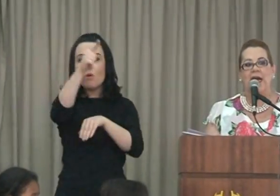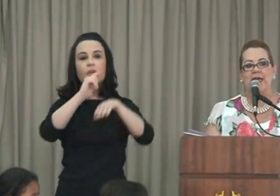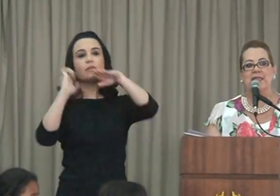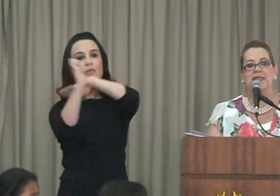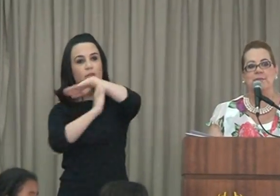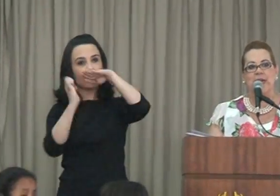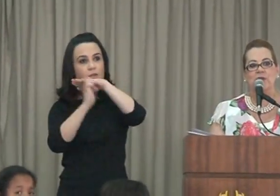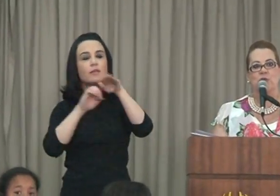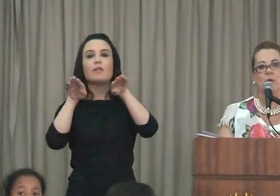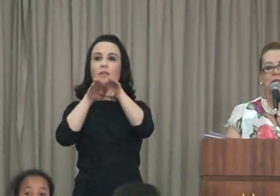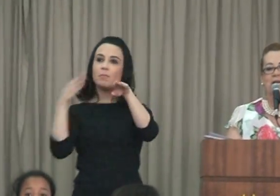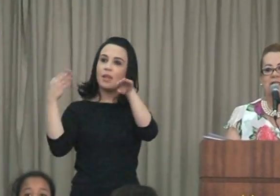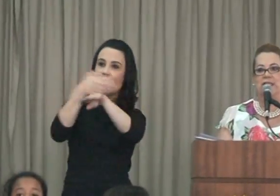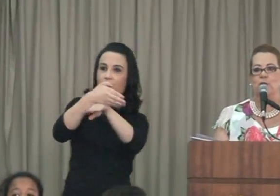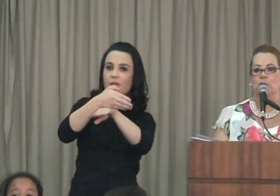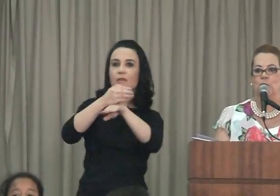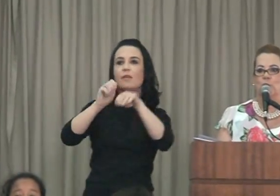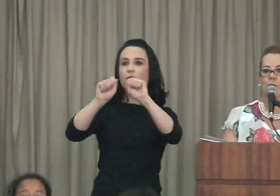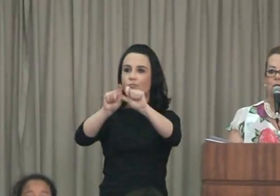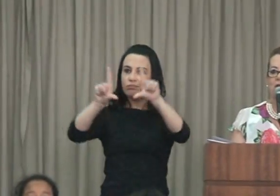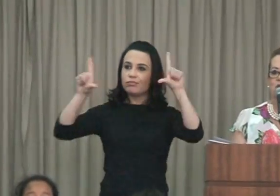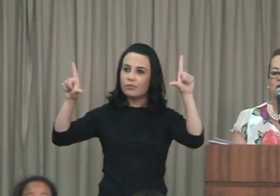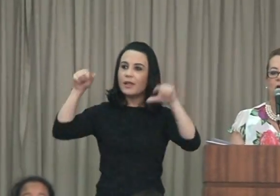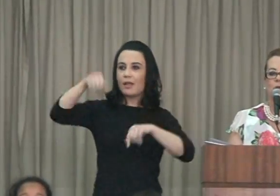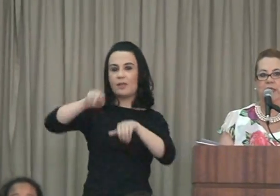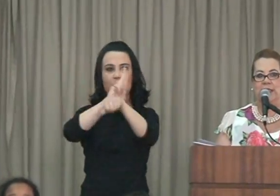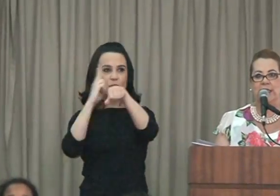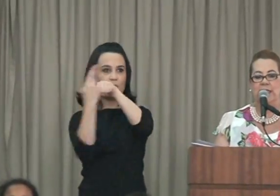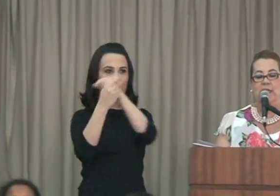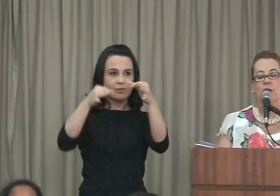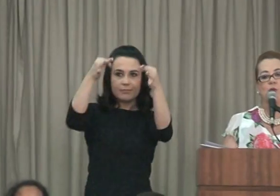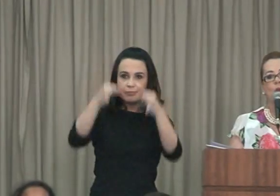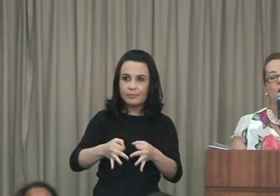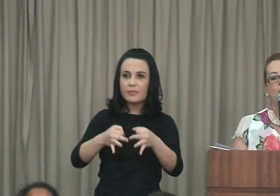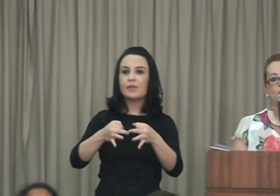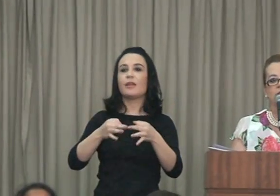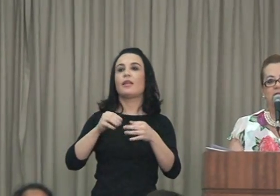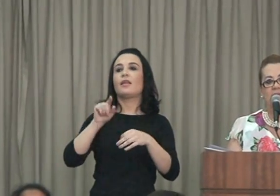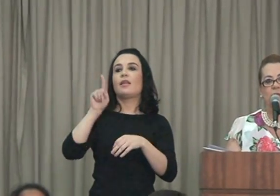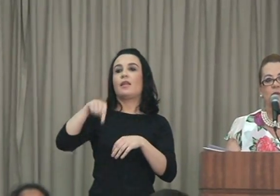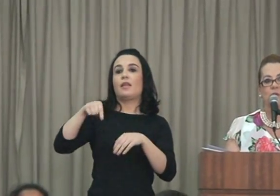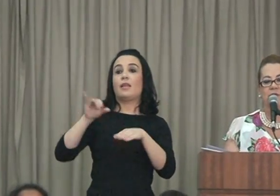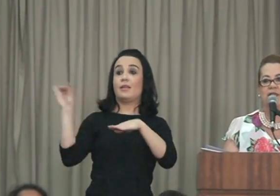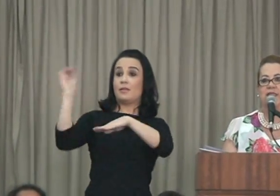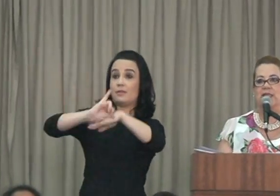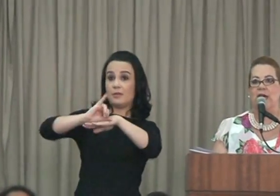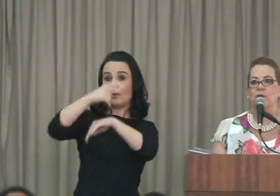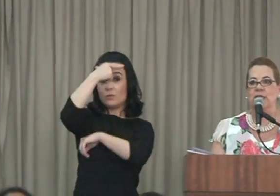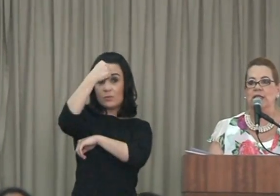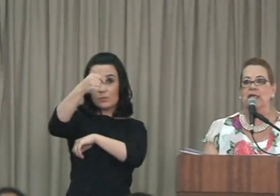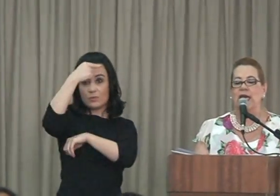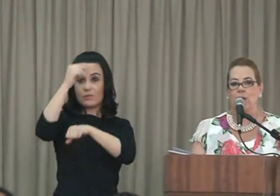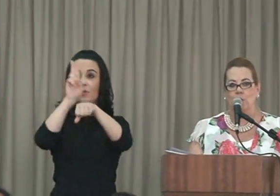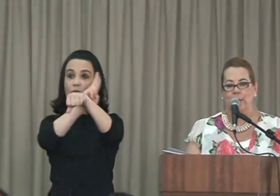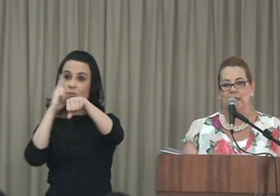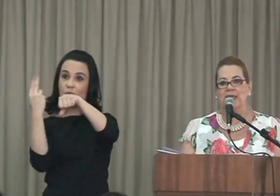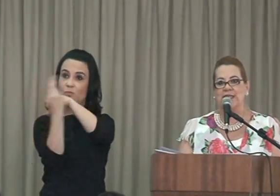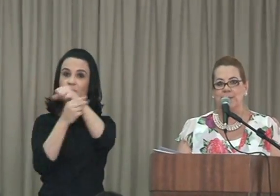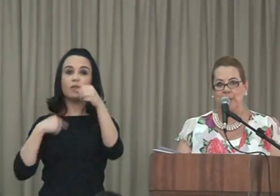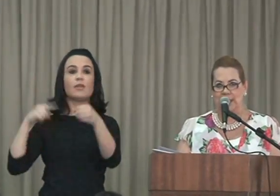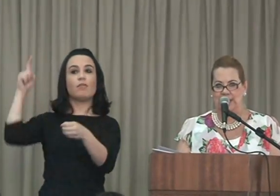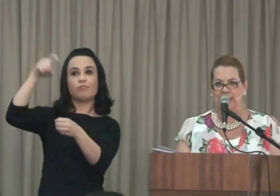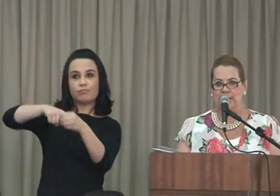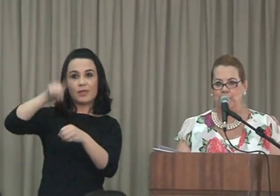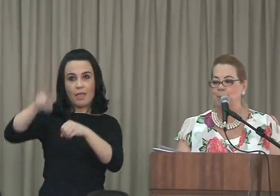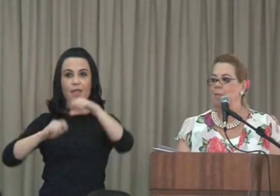a esse meio de comunicação do Grupo Educacional Uníngua, do qual o Centro Universitário Uníngua é uma